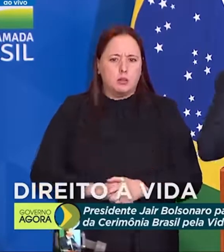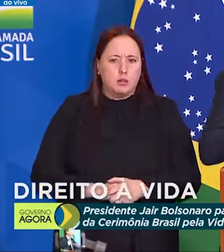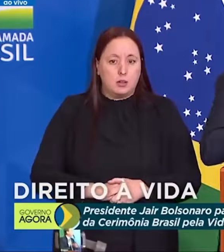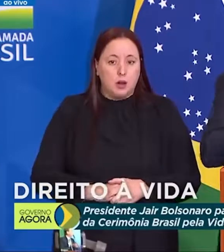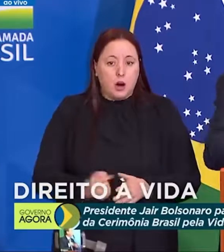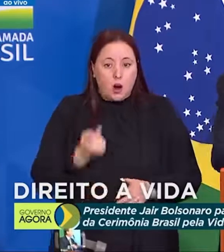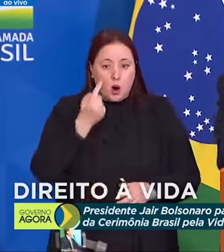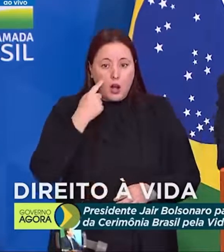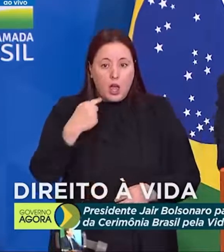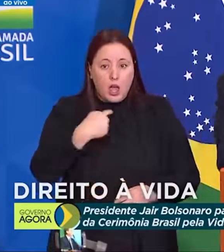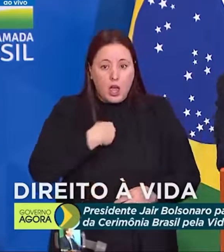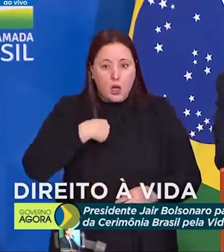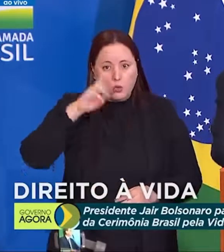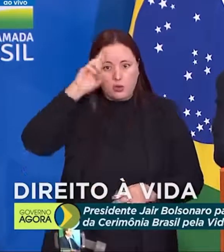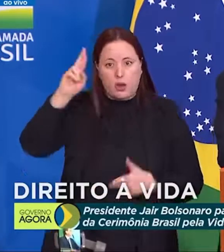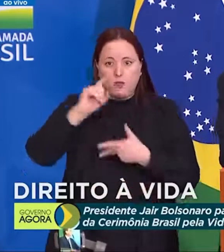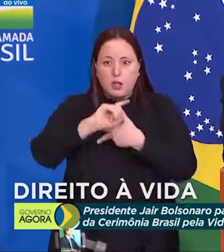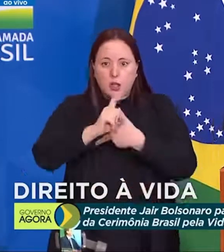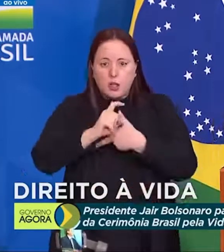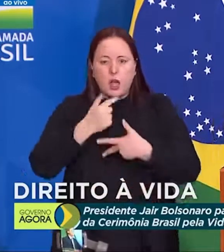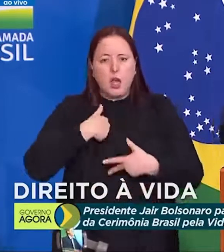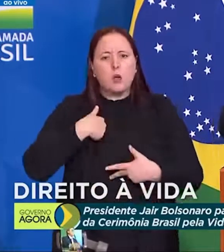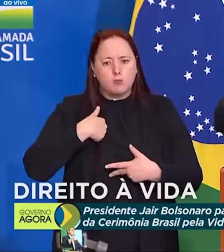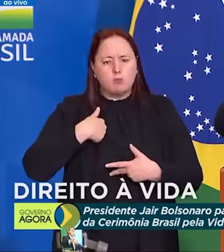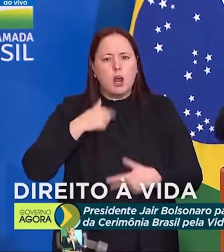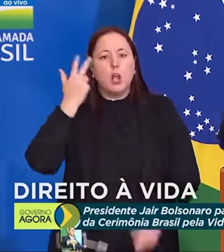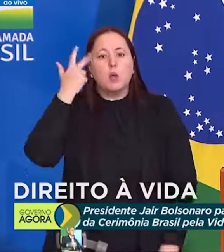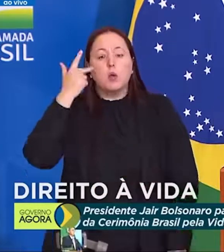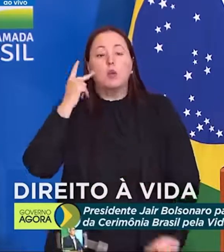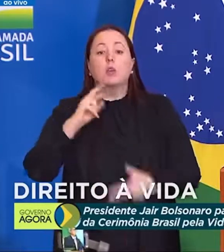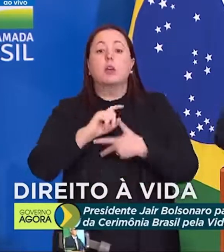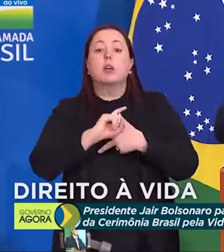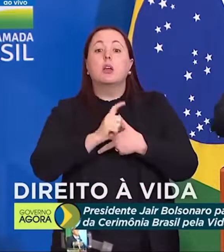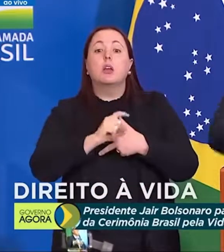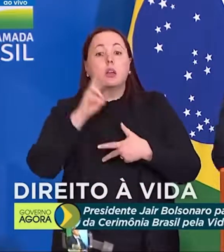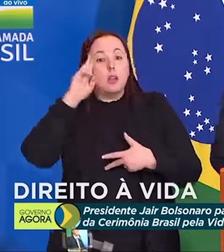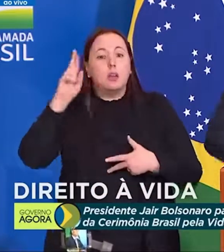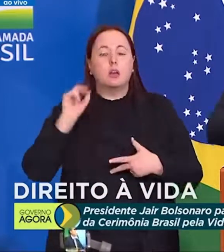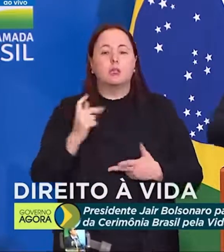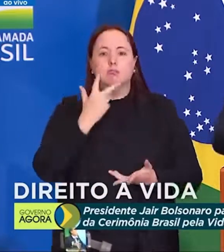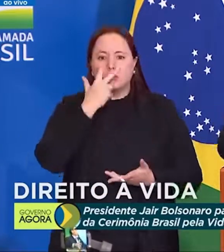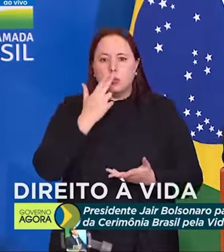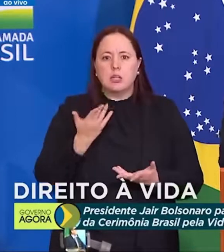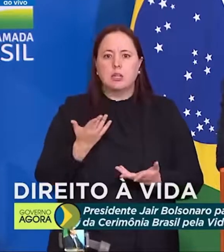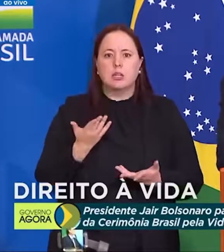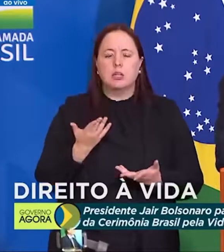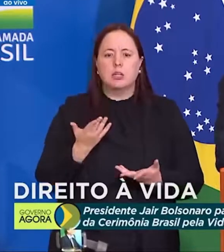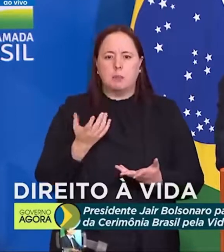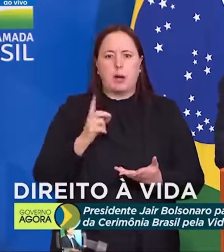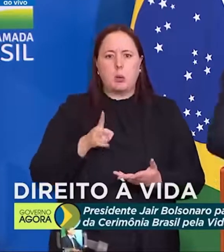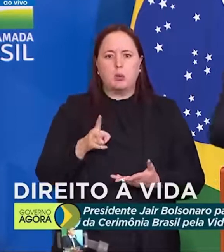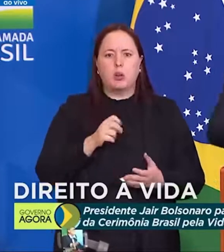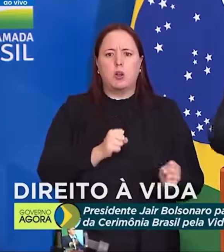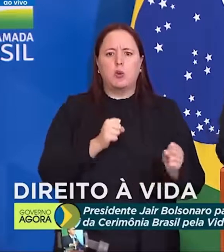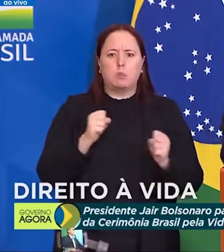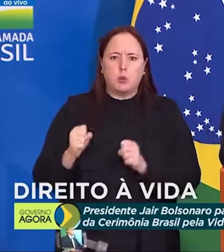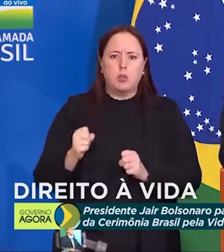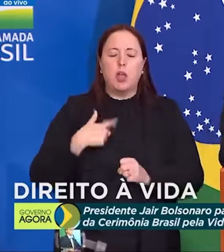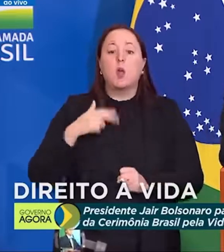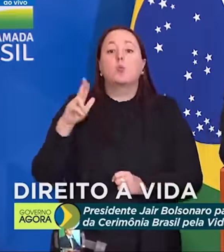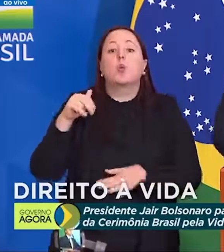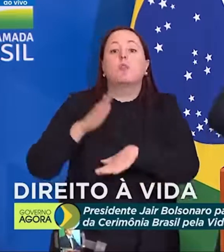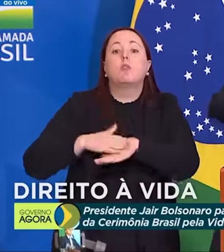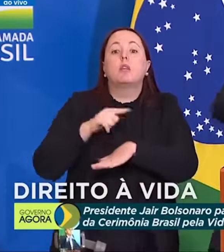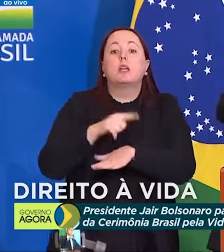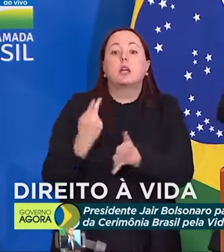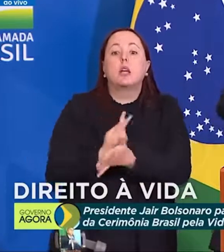E olha, que eu sou chefe do executivo, o que é normal seria o chefe do executivo e está conspirando para permanecer no poder. Jamais farei